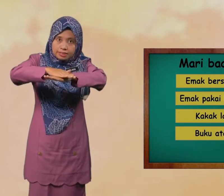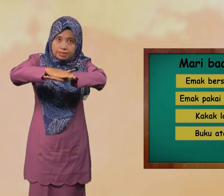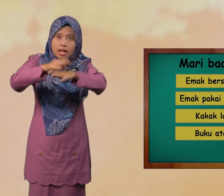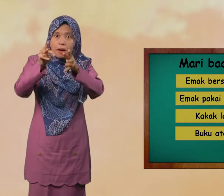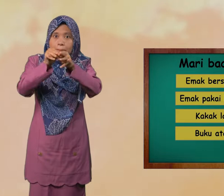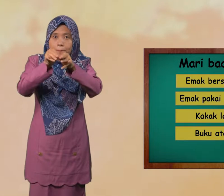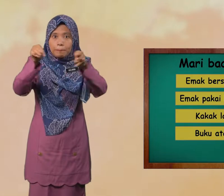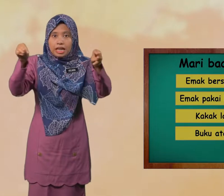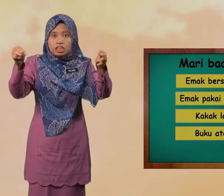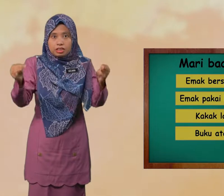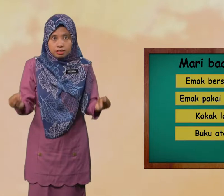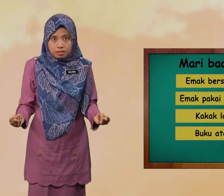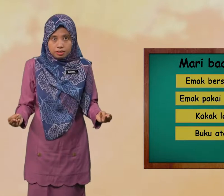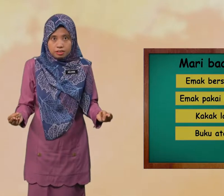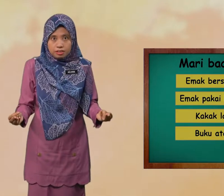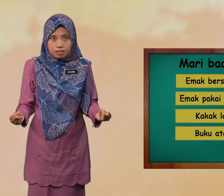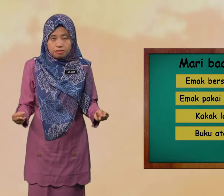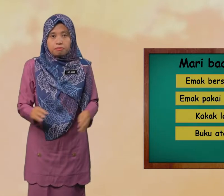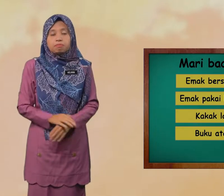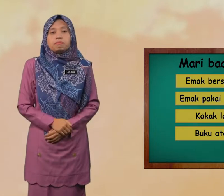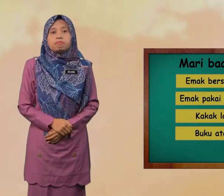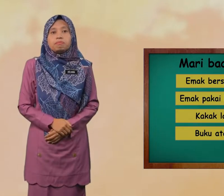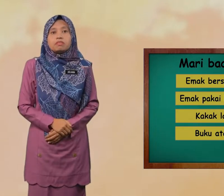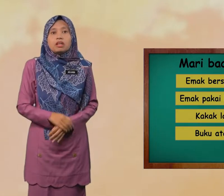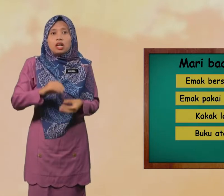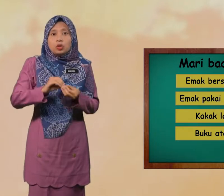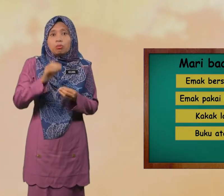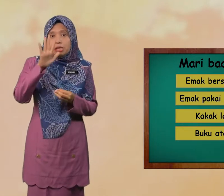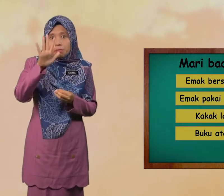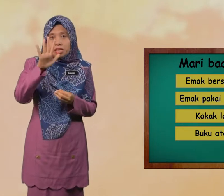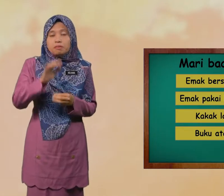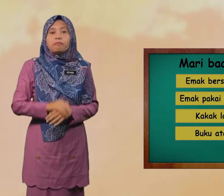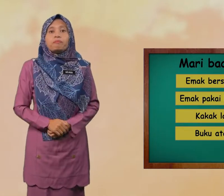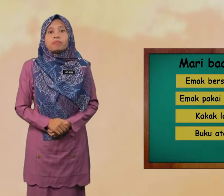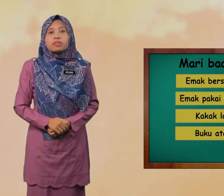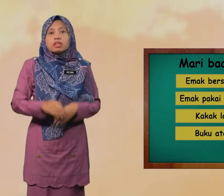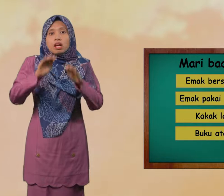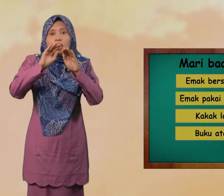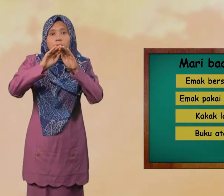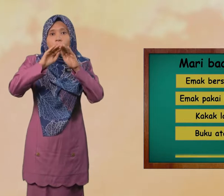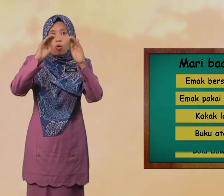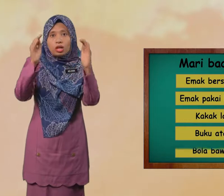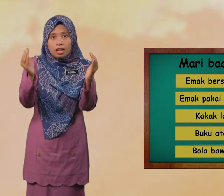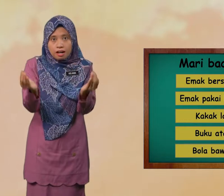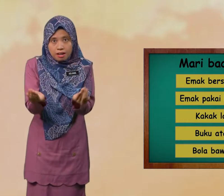Meja Nombor Lima Bola